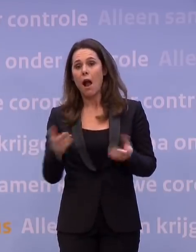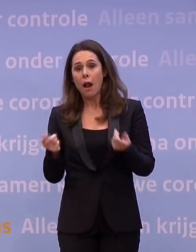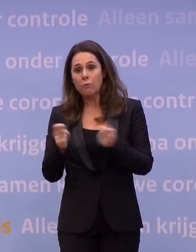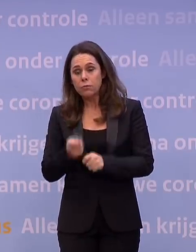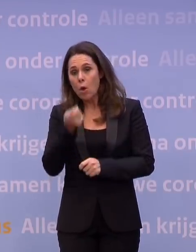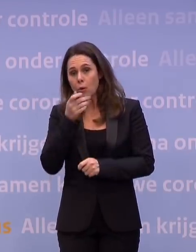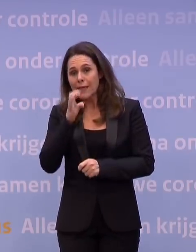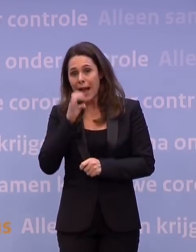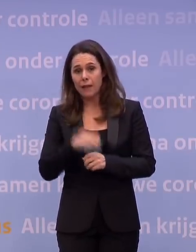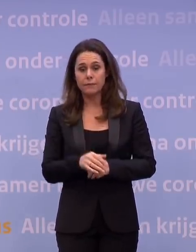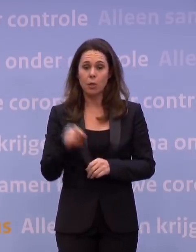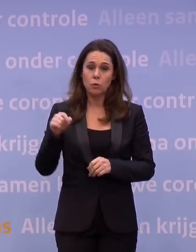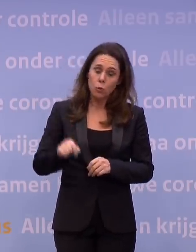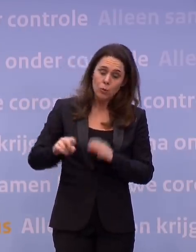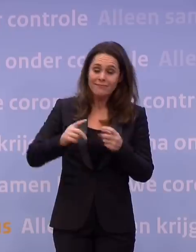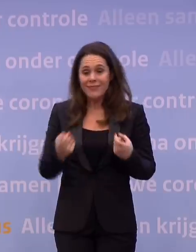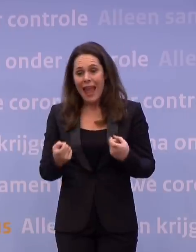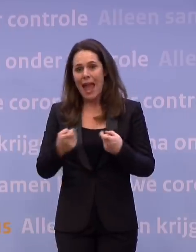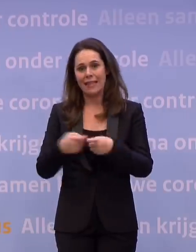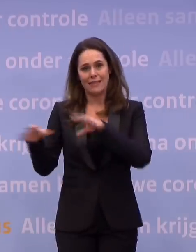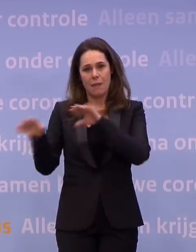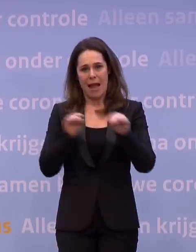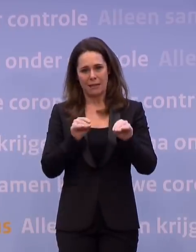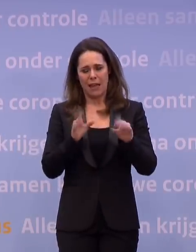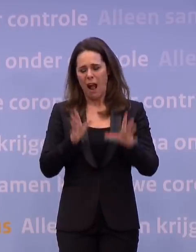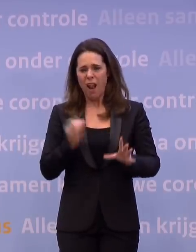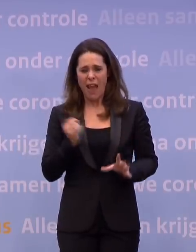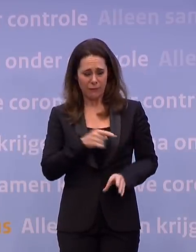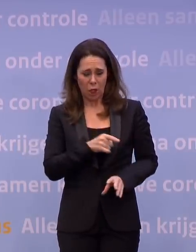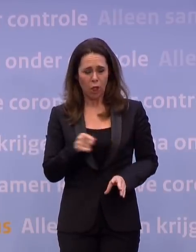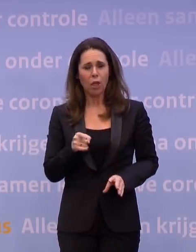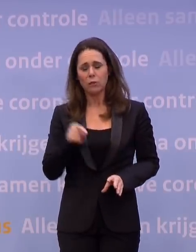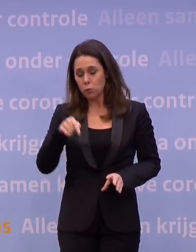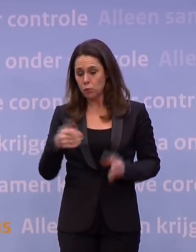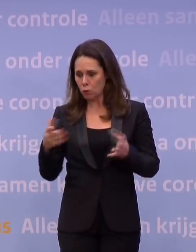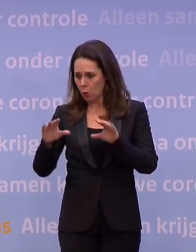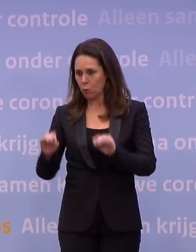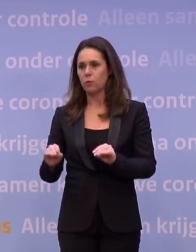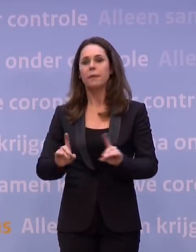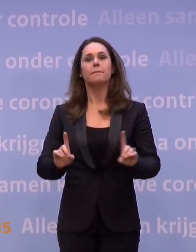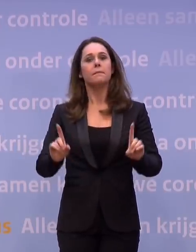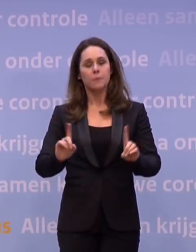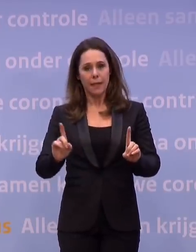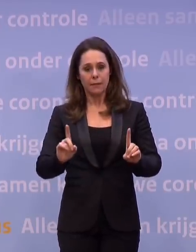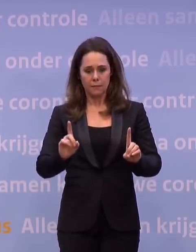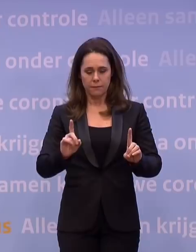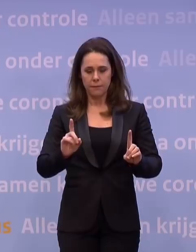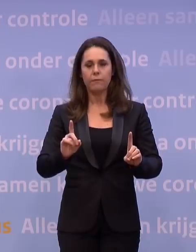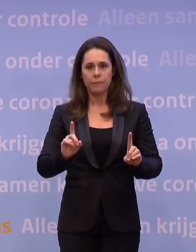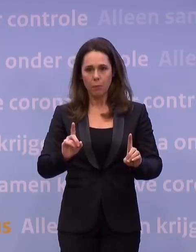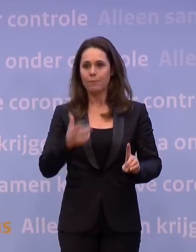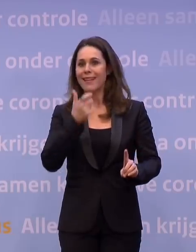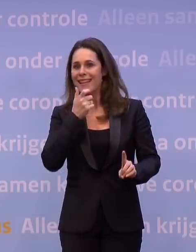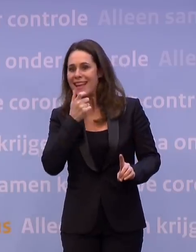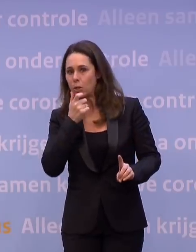Dit als extra maatregel om te zeggen, nu het toch al zo heftig is, laten we dit doen, want dan kun je én je beter voorbereiden tot het Engelse